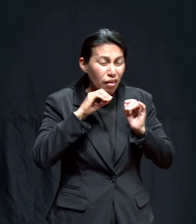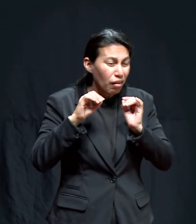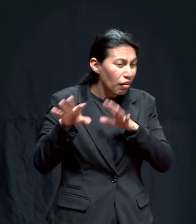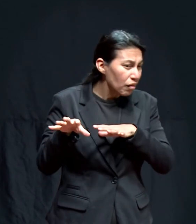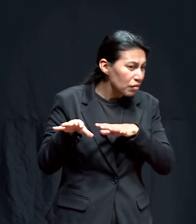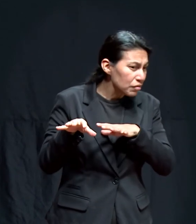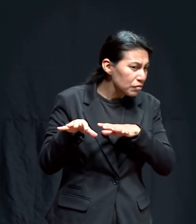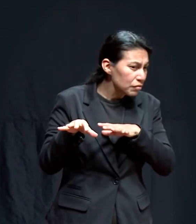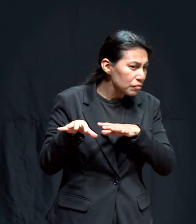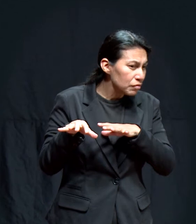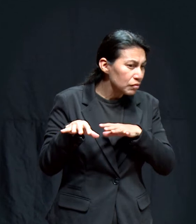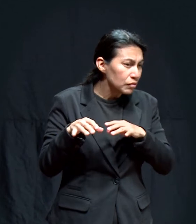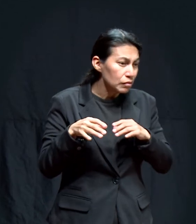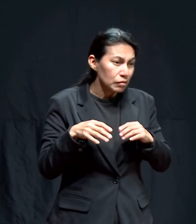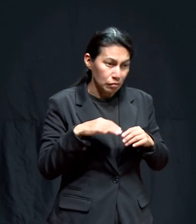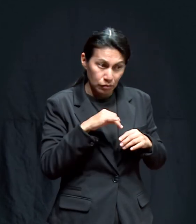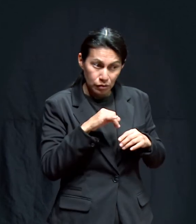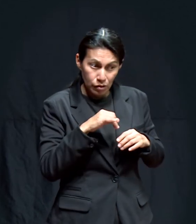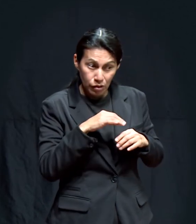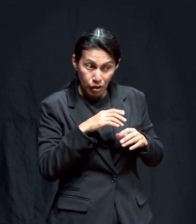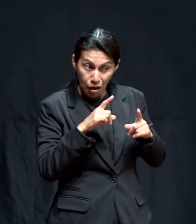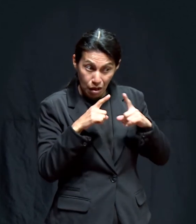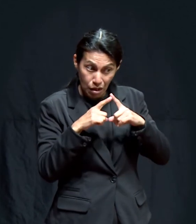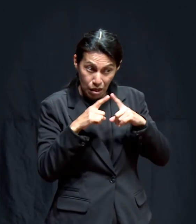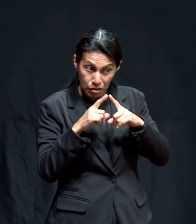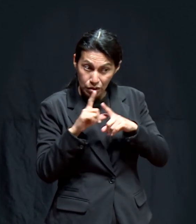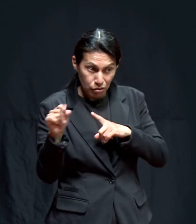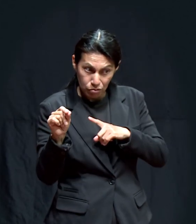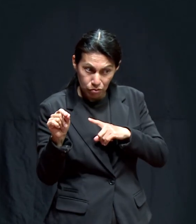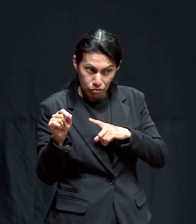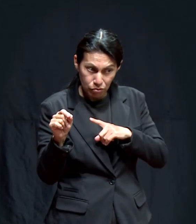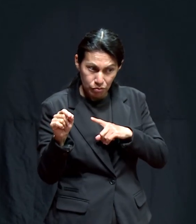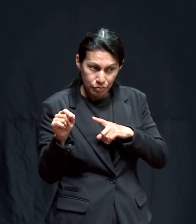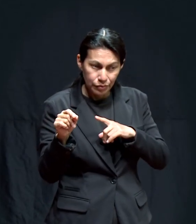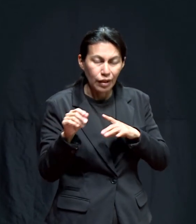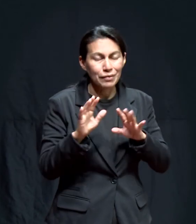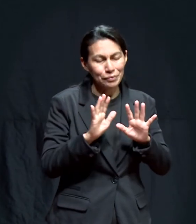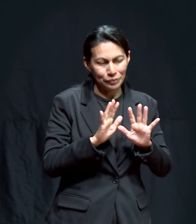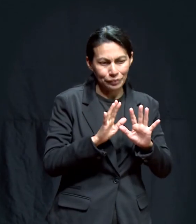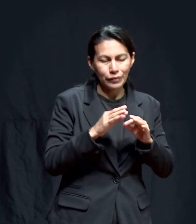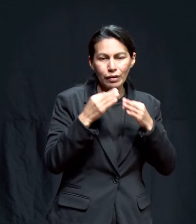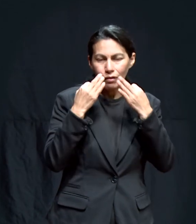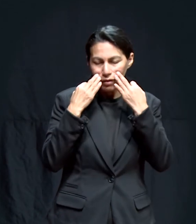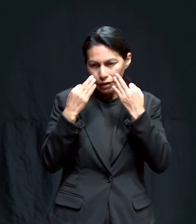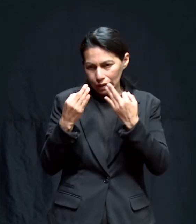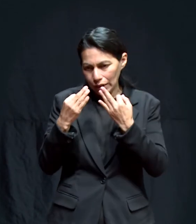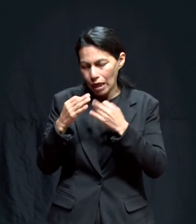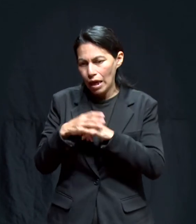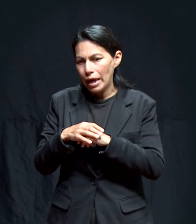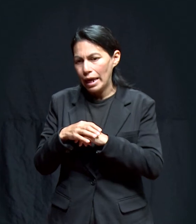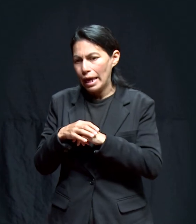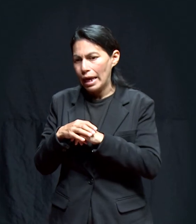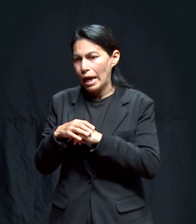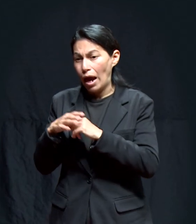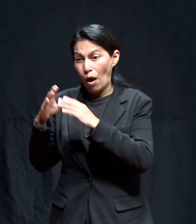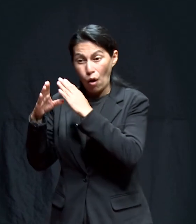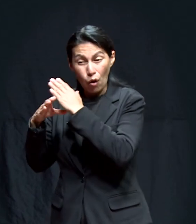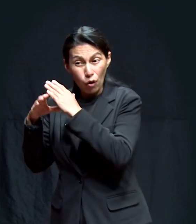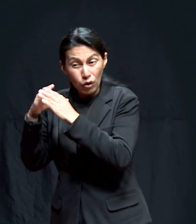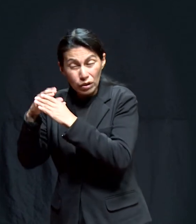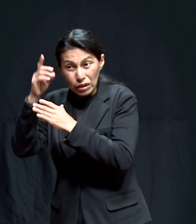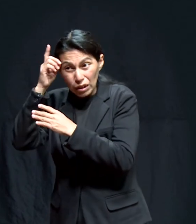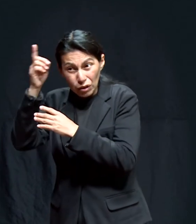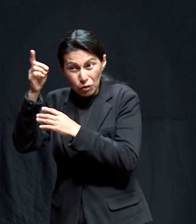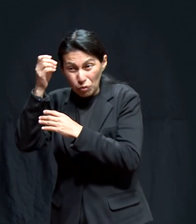se olvidó de las cosas de Dios, de asistir, inclusive, a la tanto de las cosas de Dios, fíjese, porque